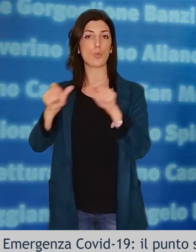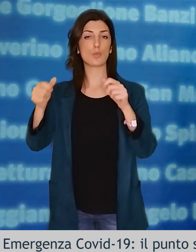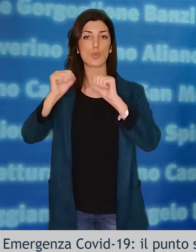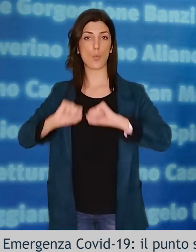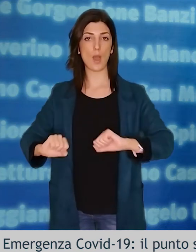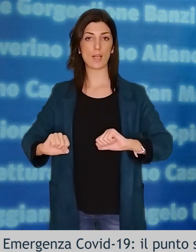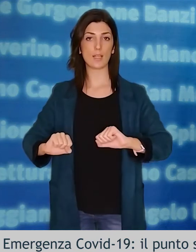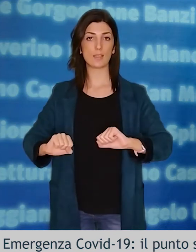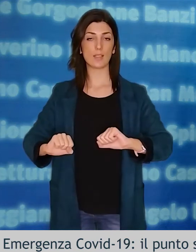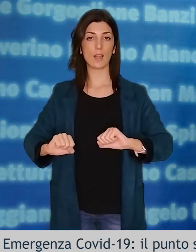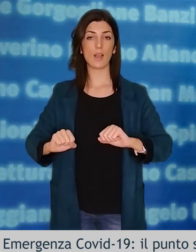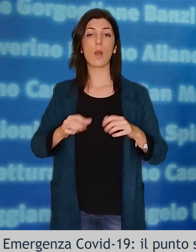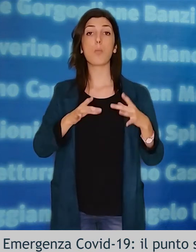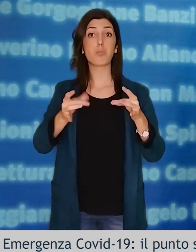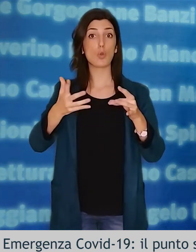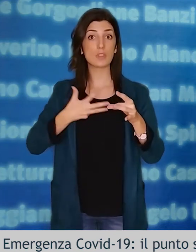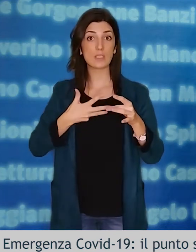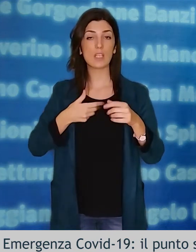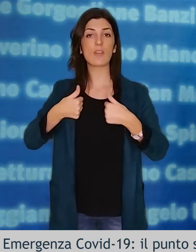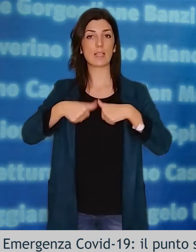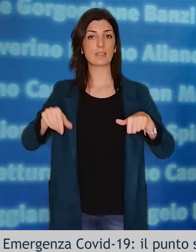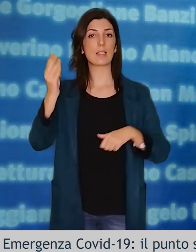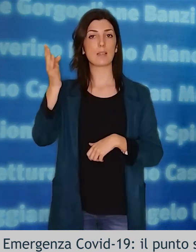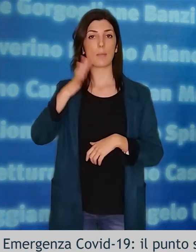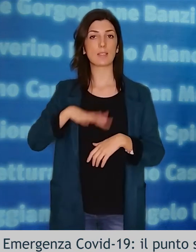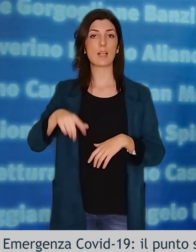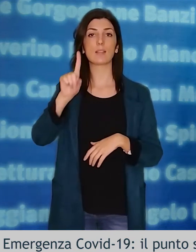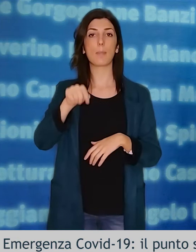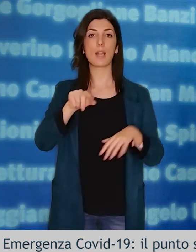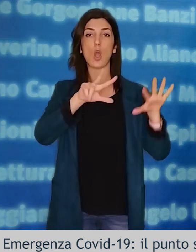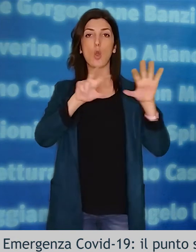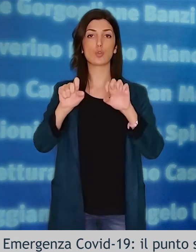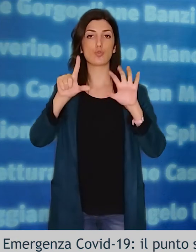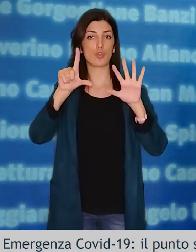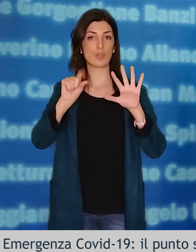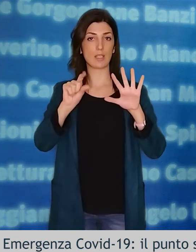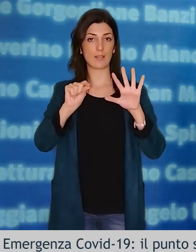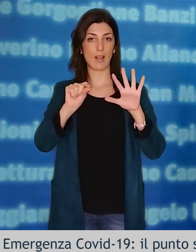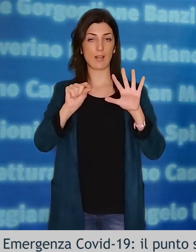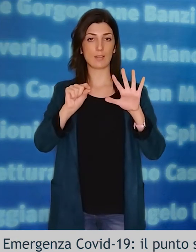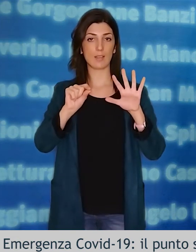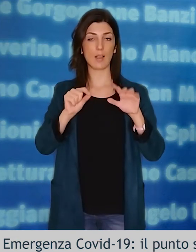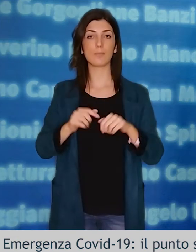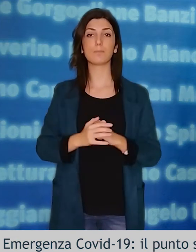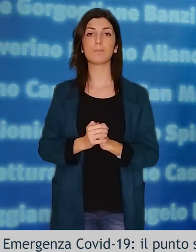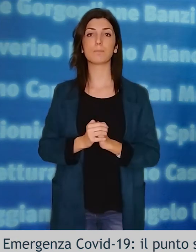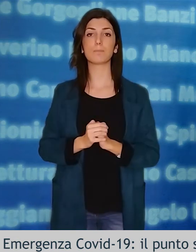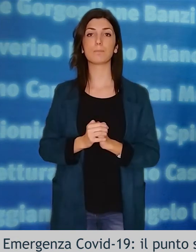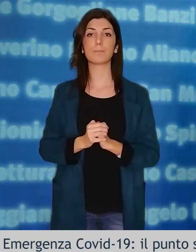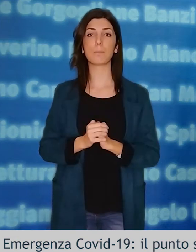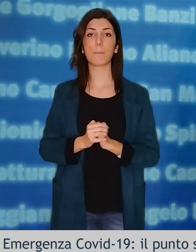Covid-19 residenti sono complessivamente 1.870, mentre i